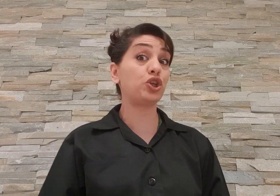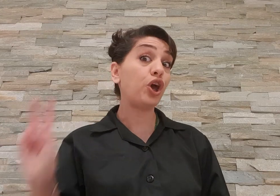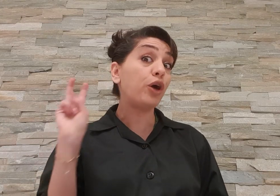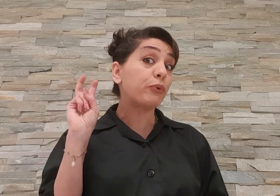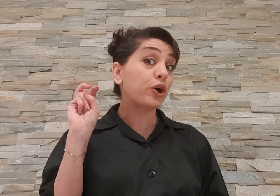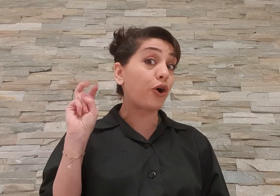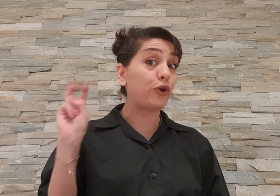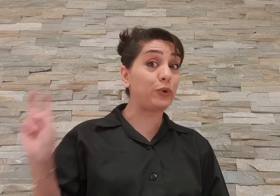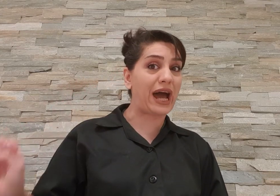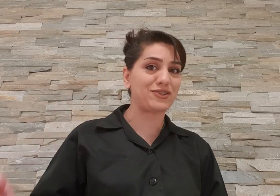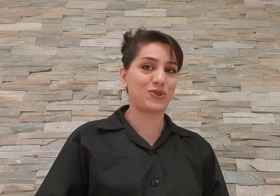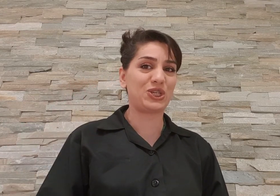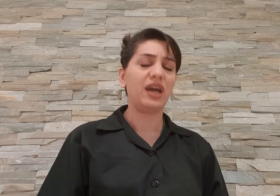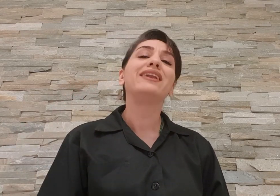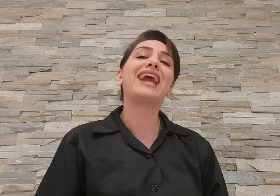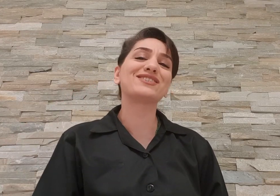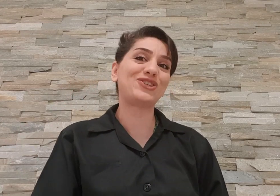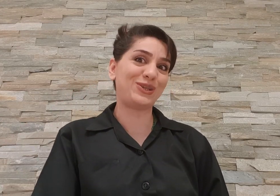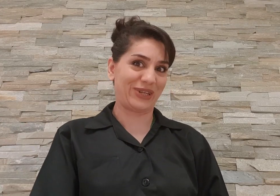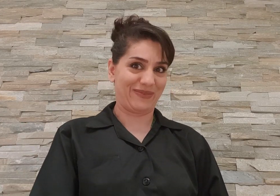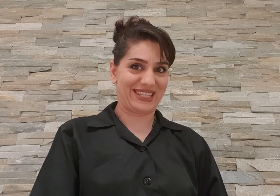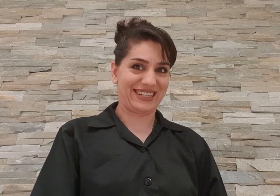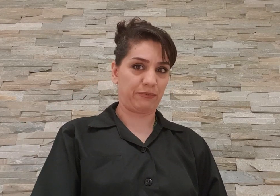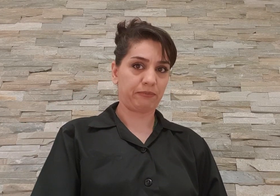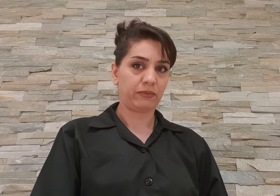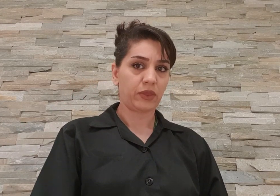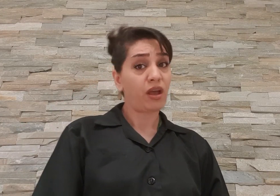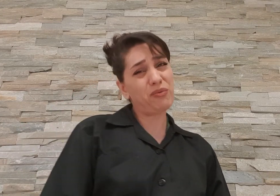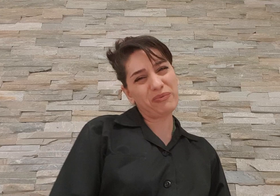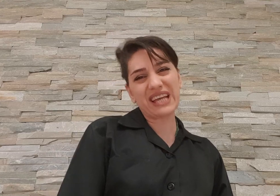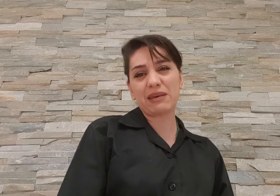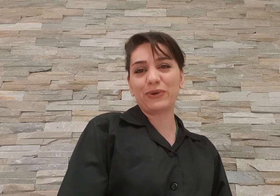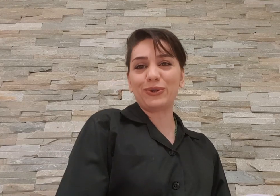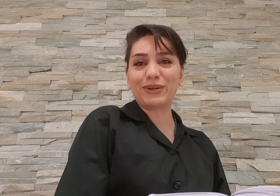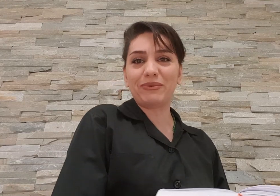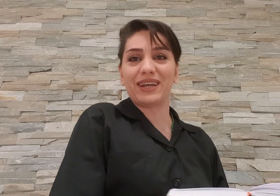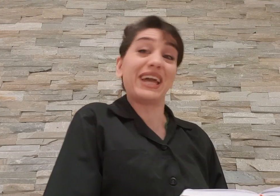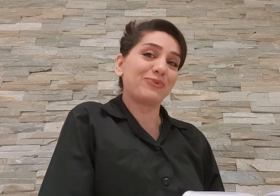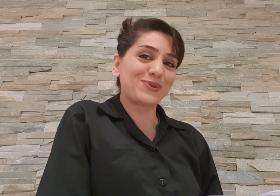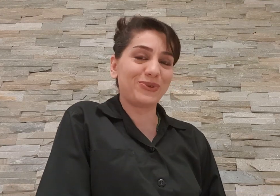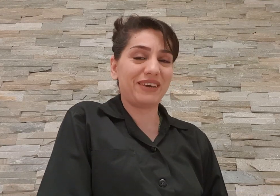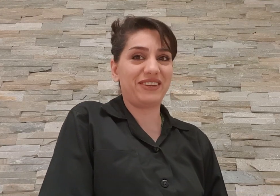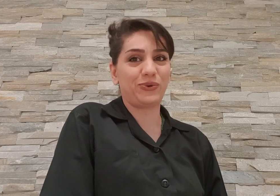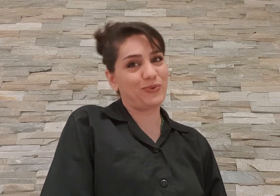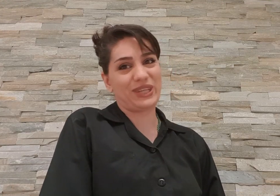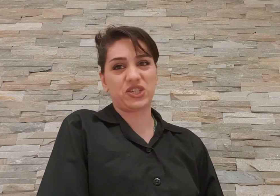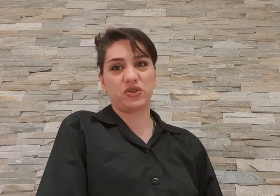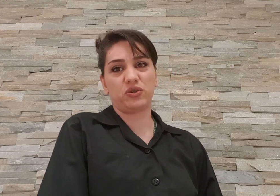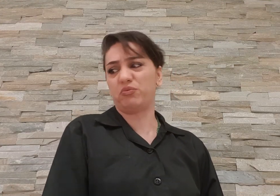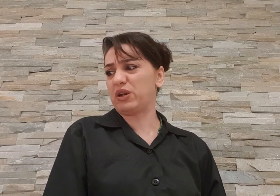طبق قانون اصاسی نزاشتیم و نمیذاریم حالا ما هم که اصلا برو خودمون نمیاریم امروز بود یه ویدیو منتشر شده بود به